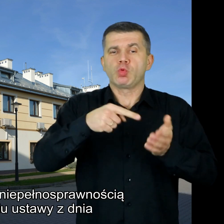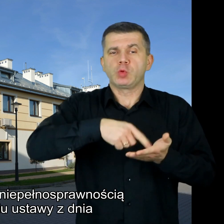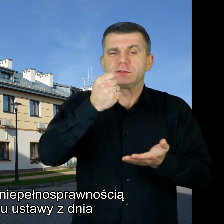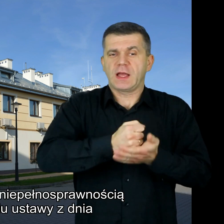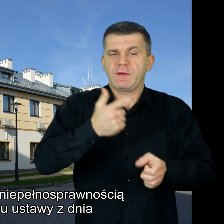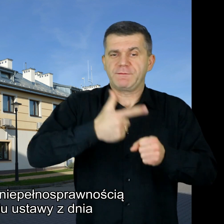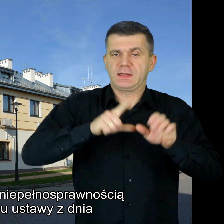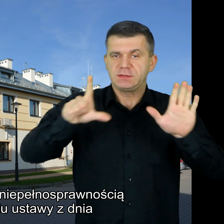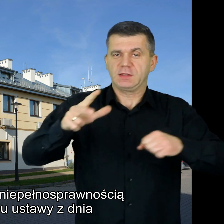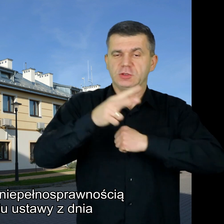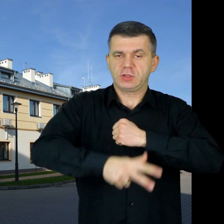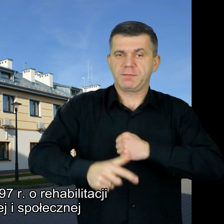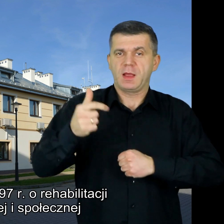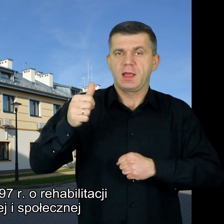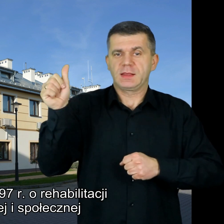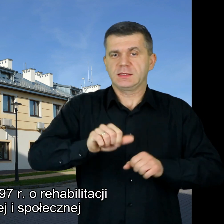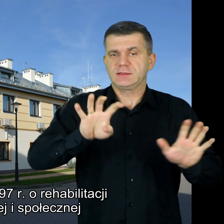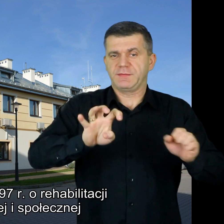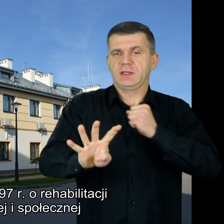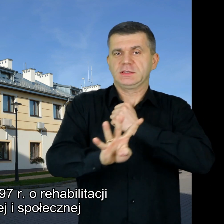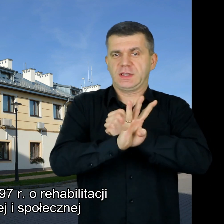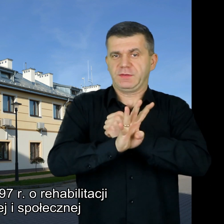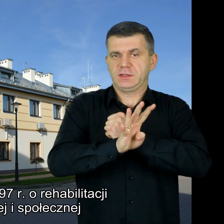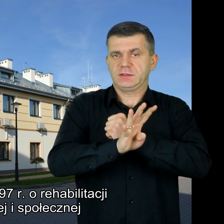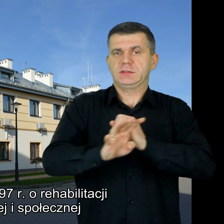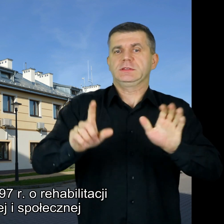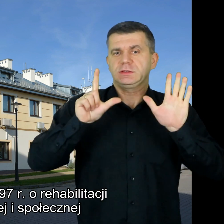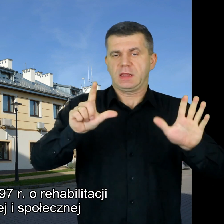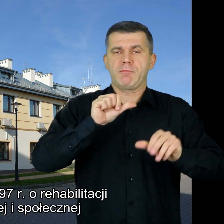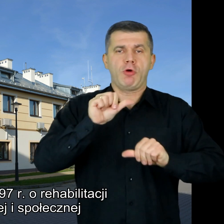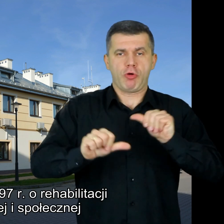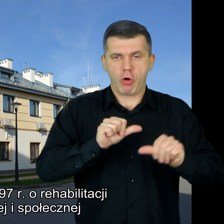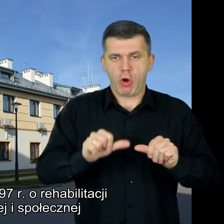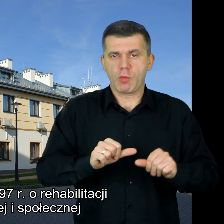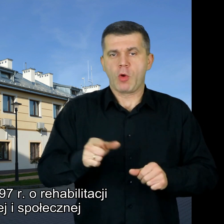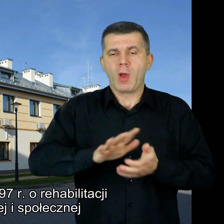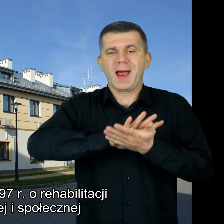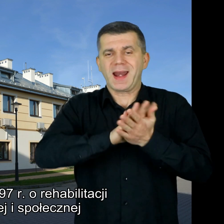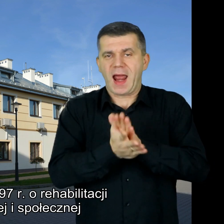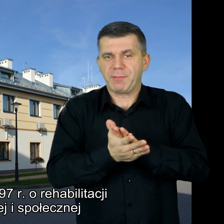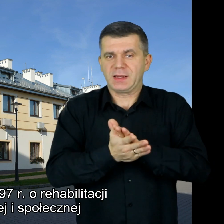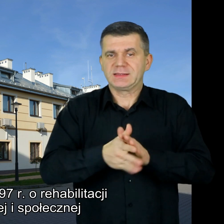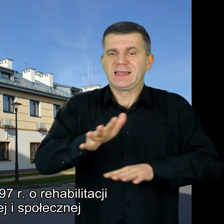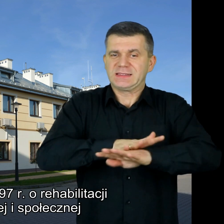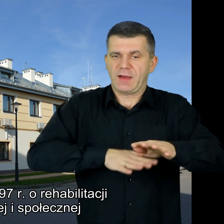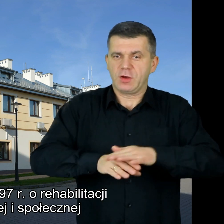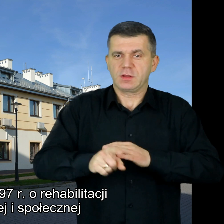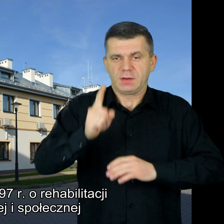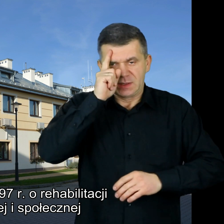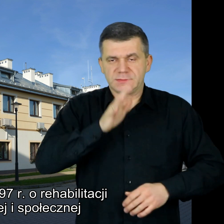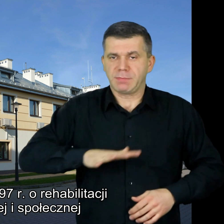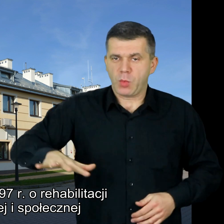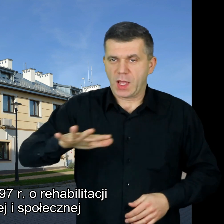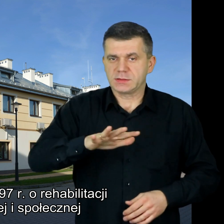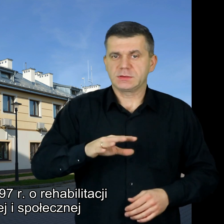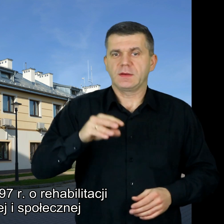rozumieniu ustawy z dnia 27 sierpnia 1997 roku o rehabilitacji zawodowej i